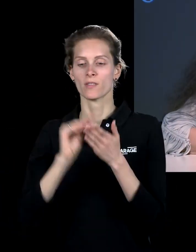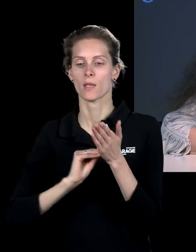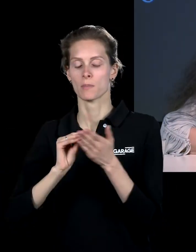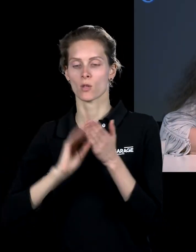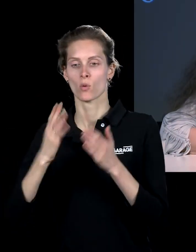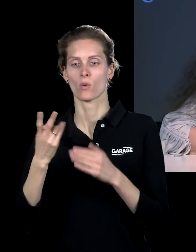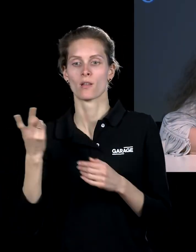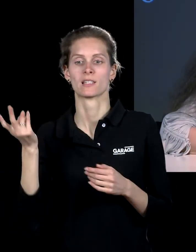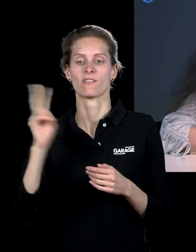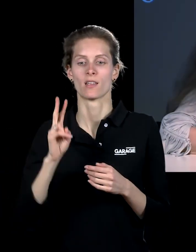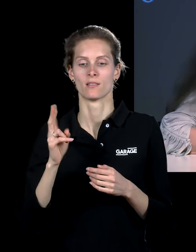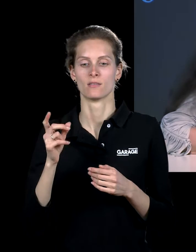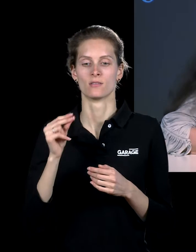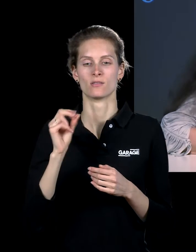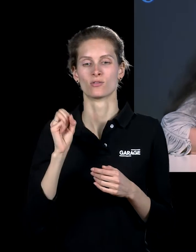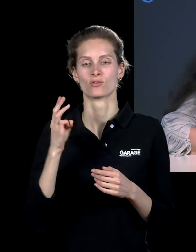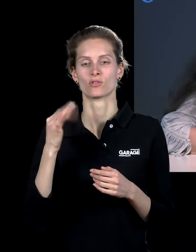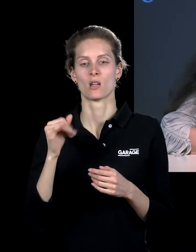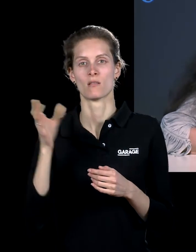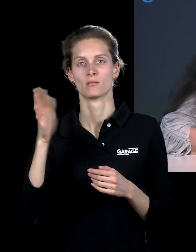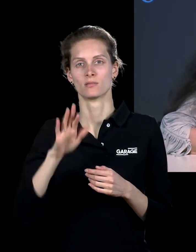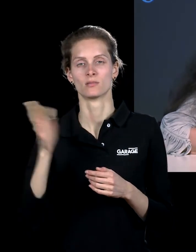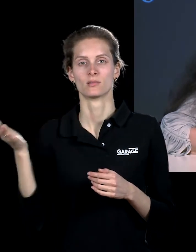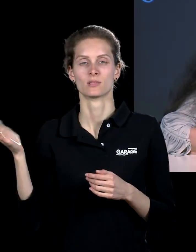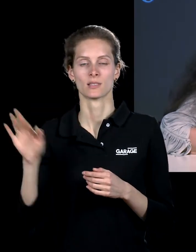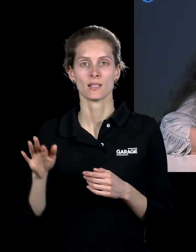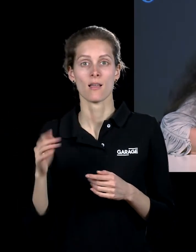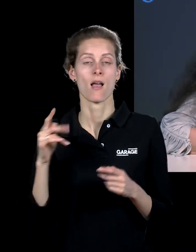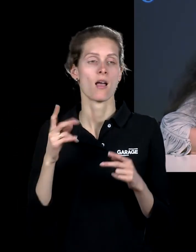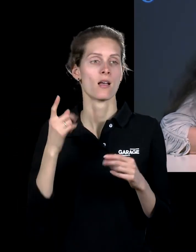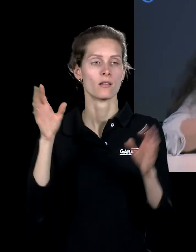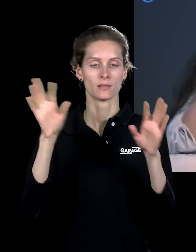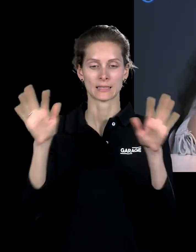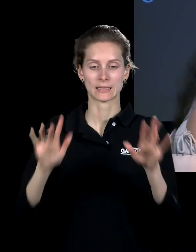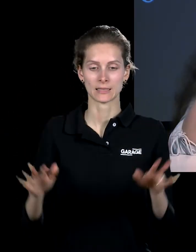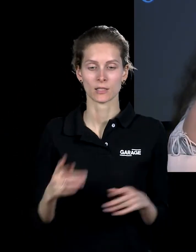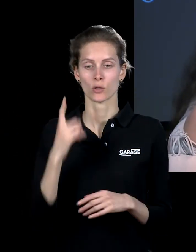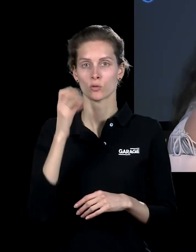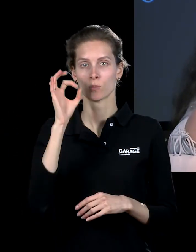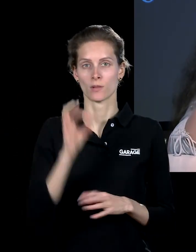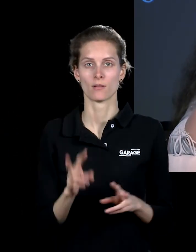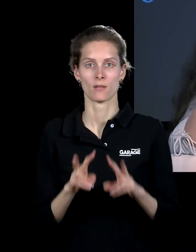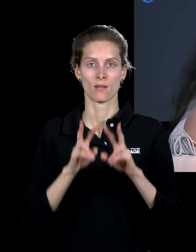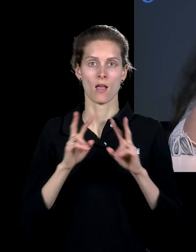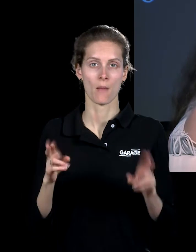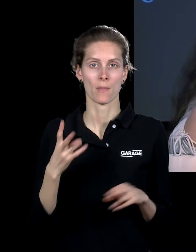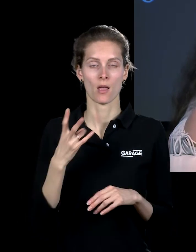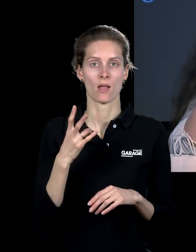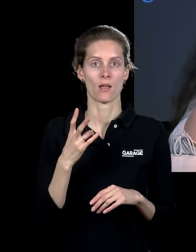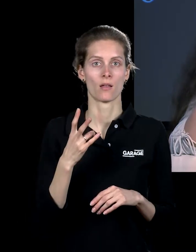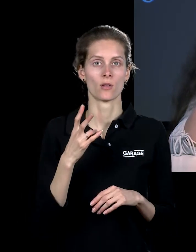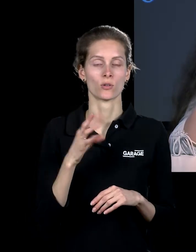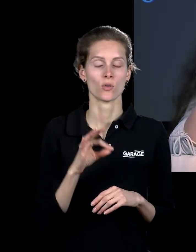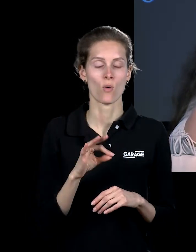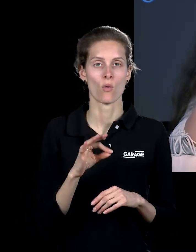главы, которые абсолютно совпадают с текстом Сервантеса, но нужно придумать, что это может